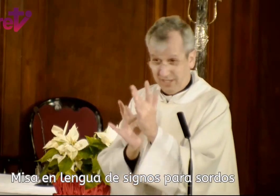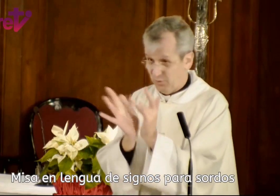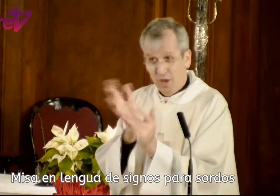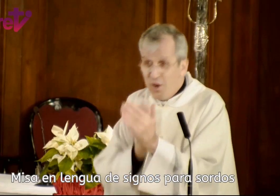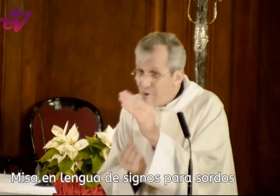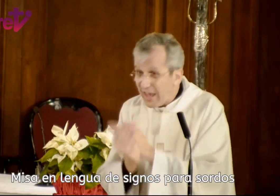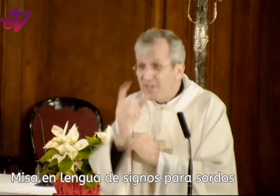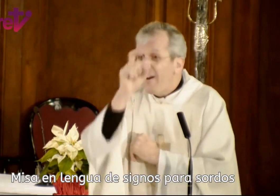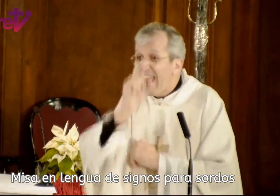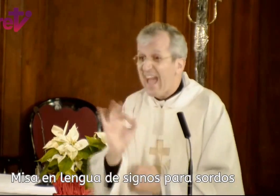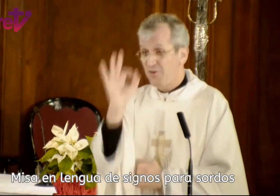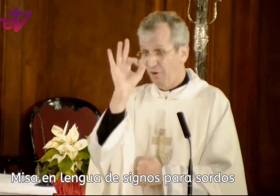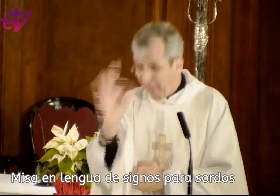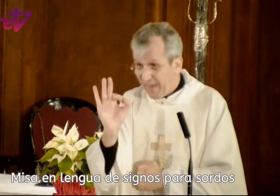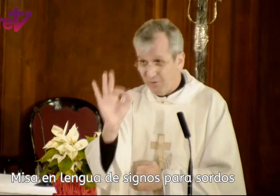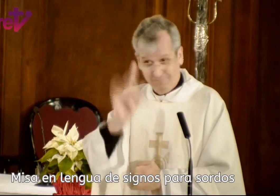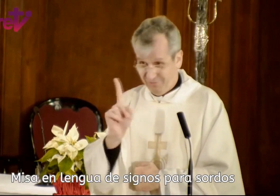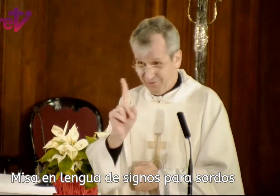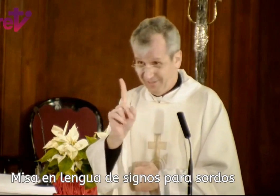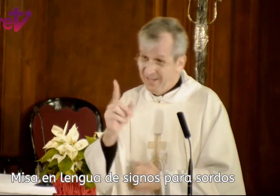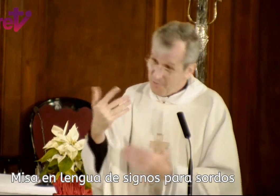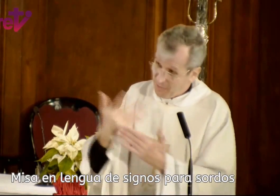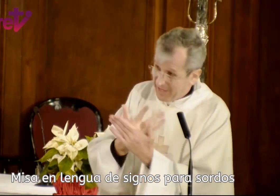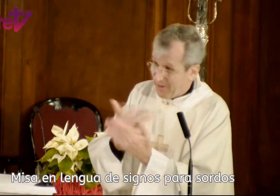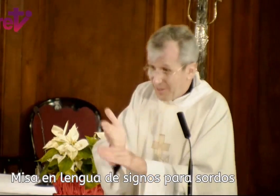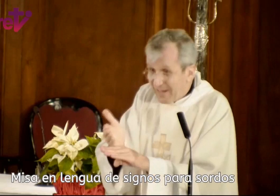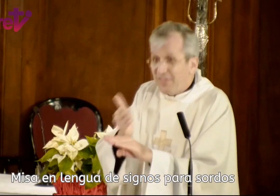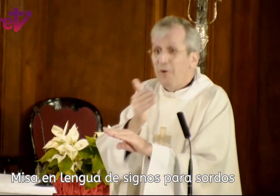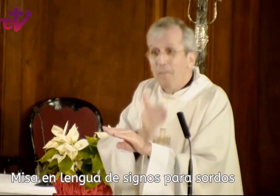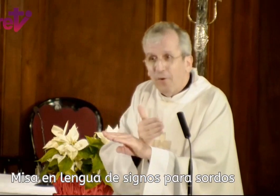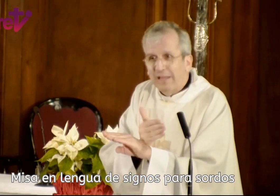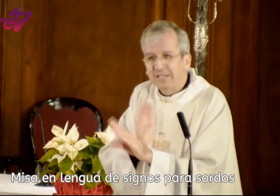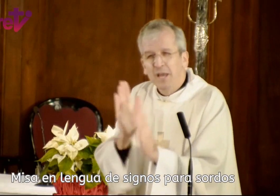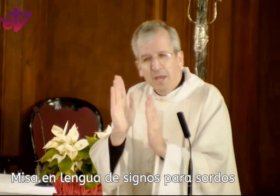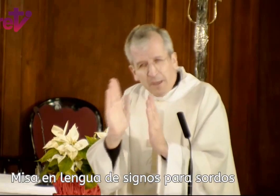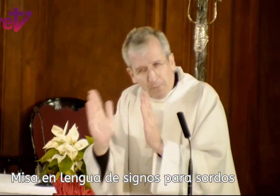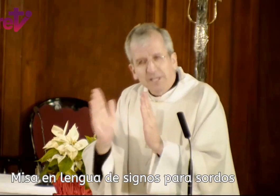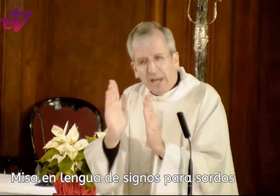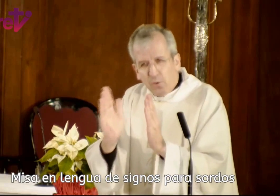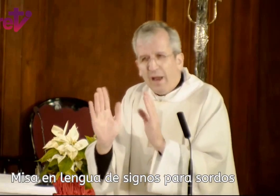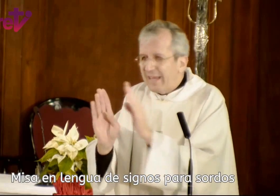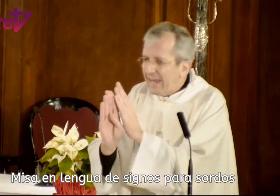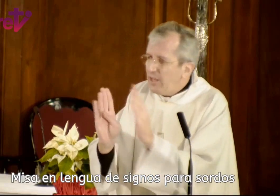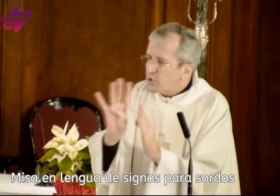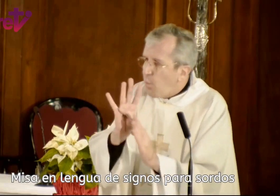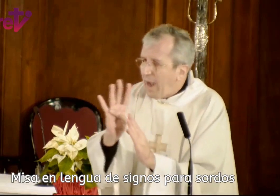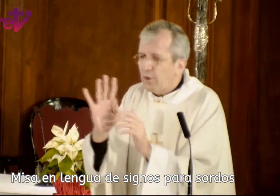Jesús no nació el año cero, no, no. Hubo una equivocación y nació un poco antes. Pues se calcula que en aquellos cuatro,